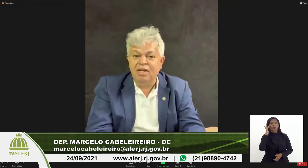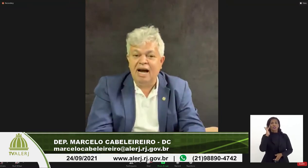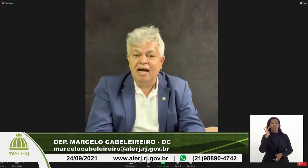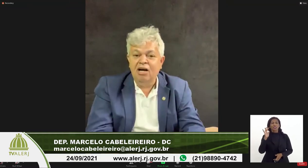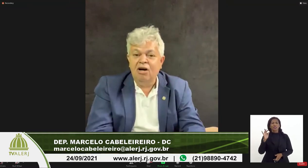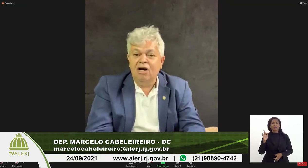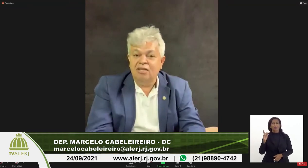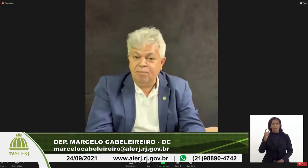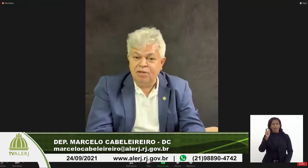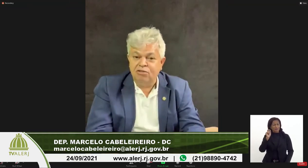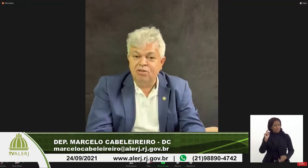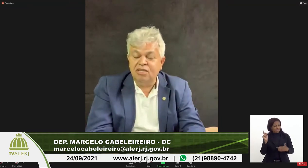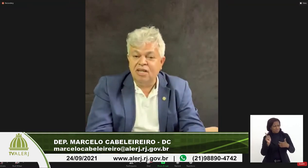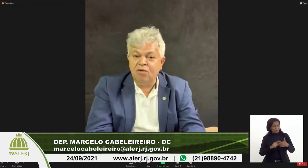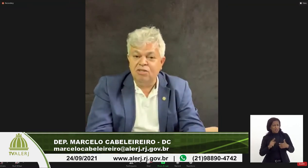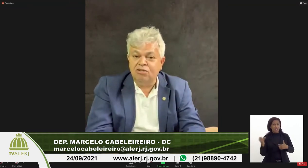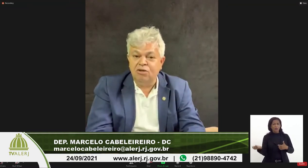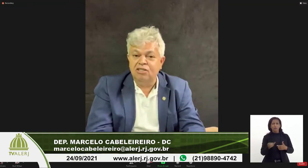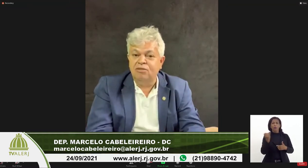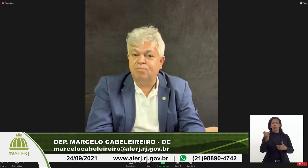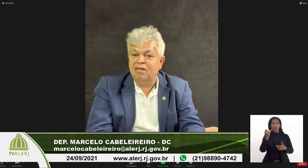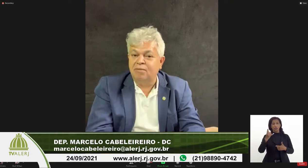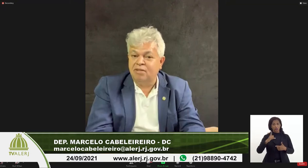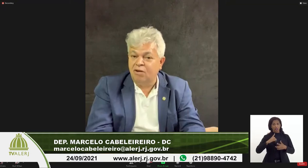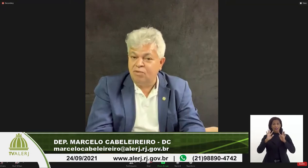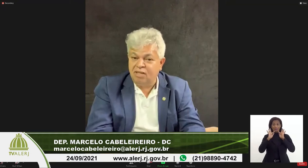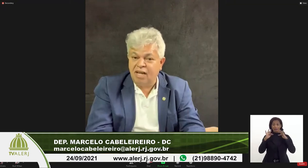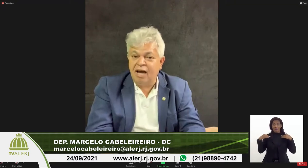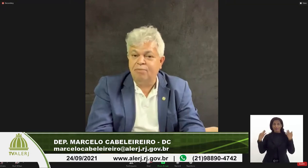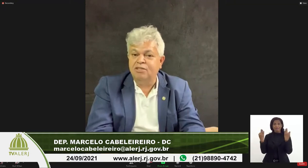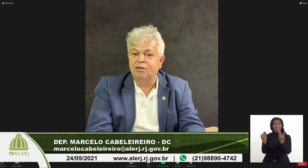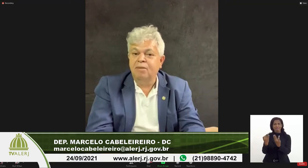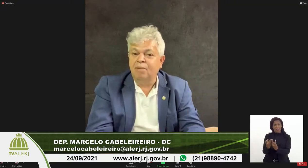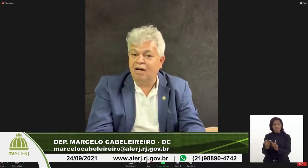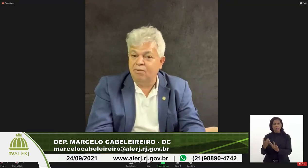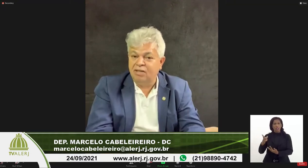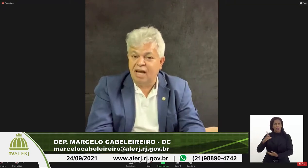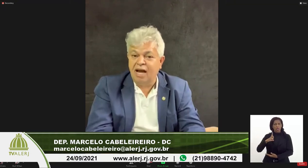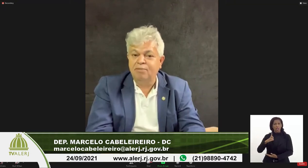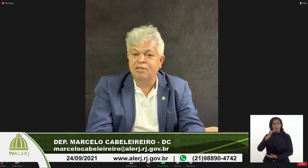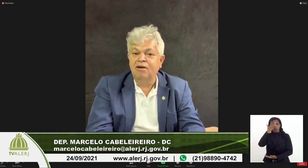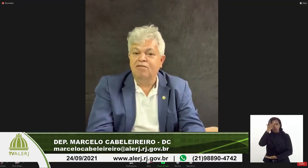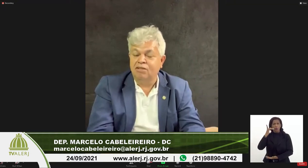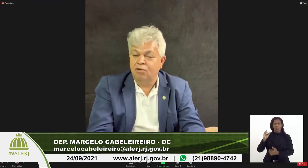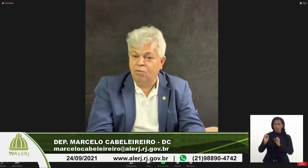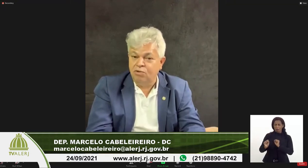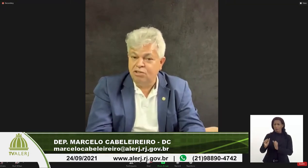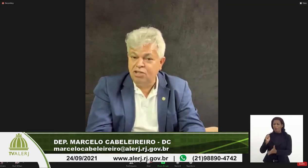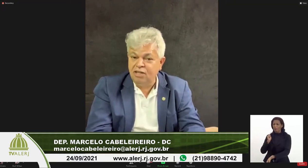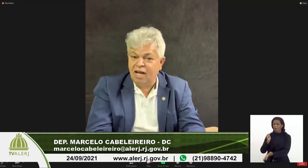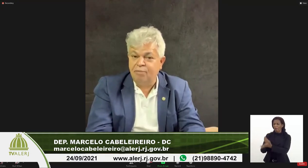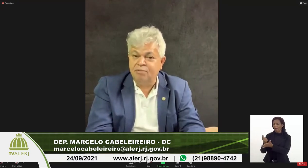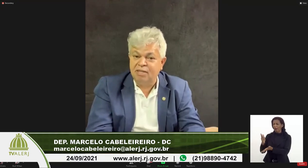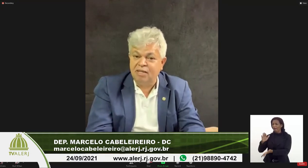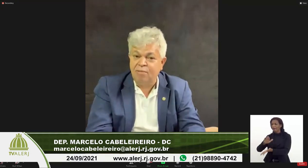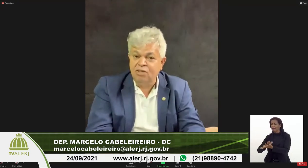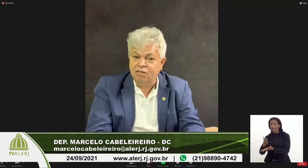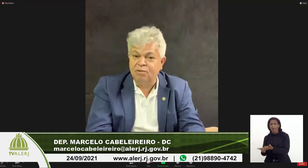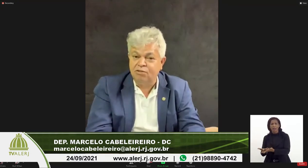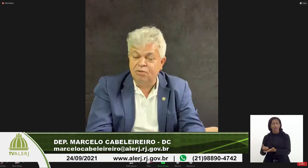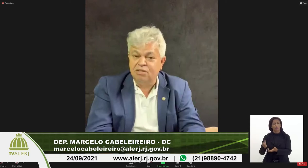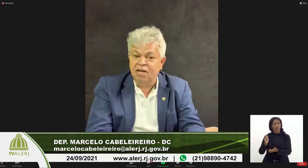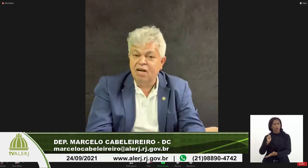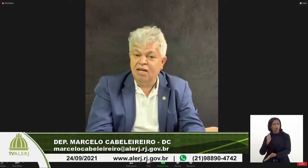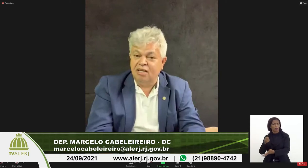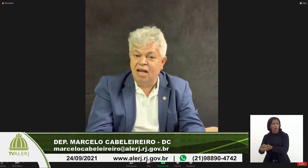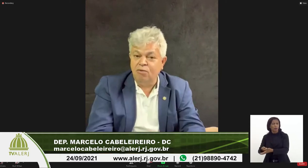familiar tem pessoas que tem condições de ter um intérprete pagar um intérprete fazer um curso de intérprete mas tem muitas